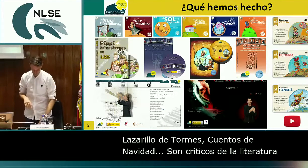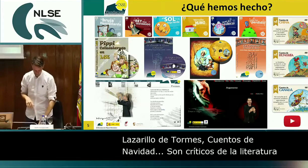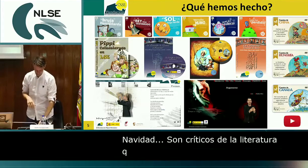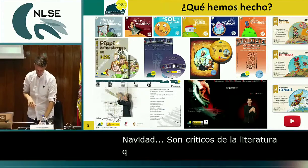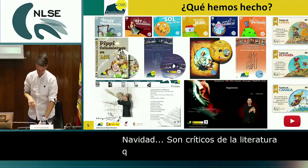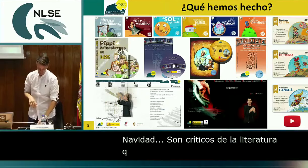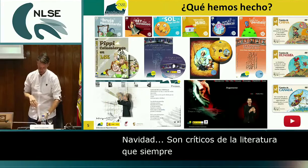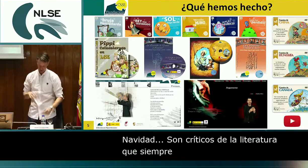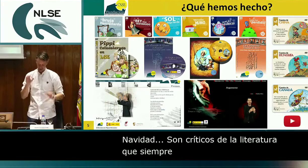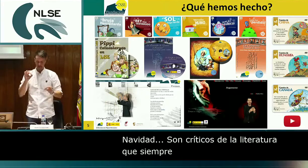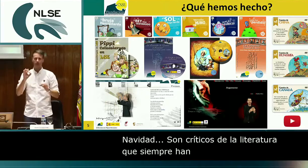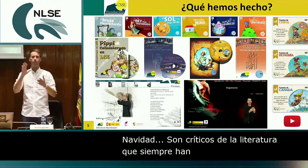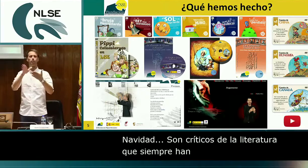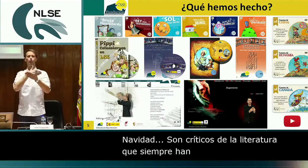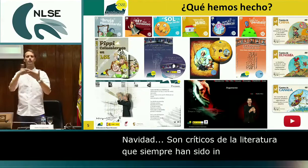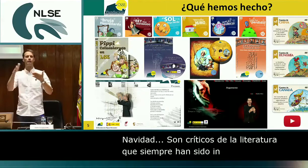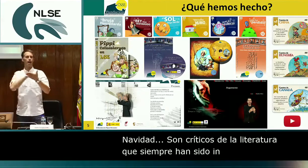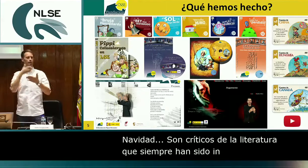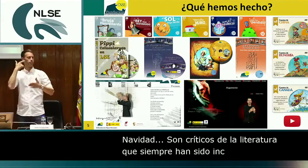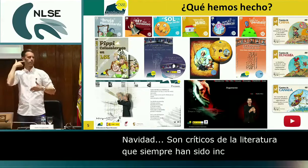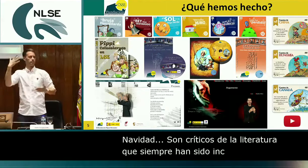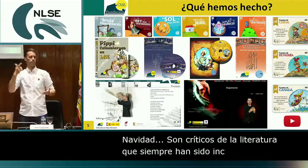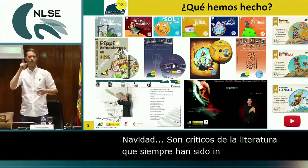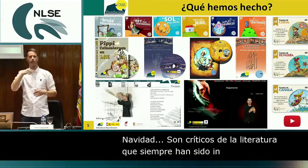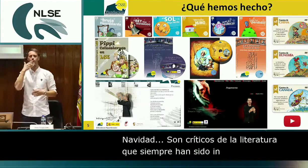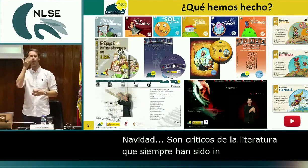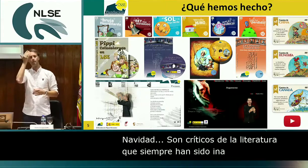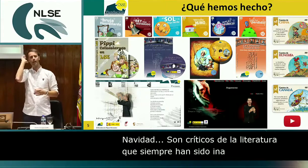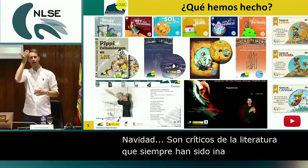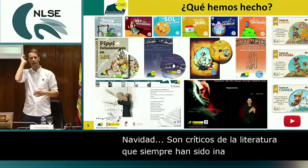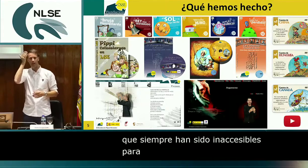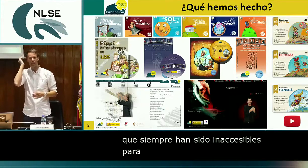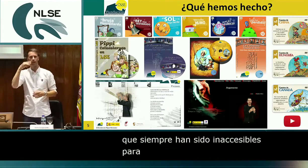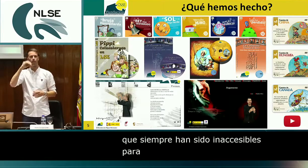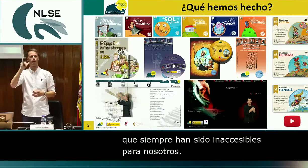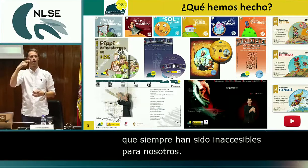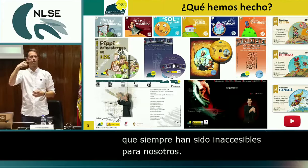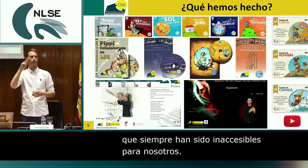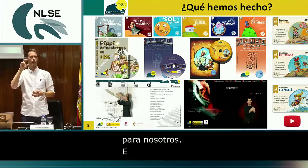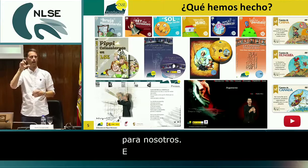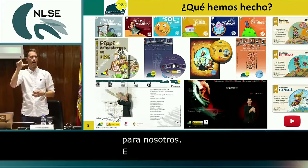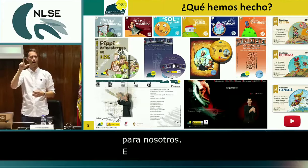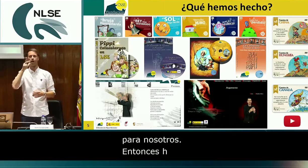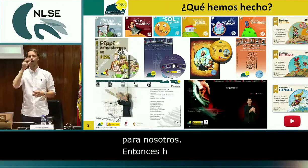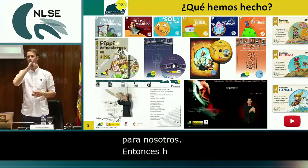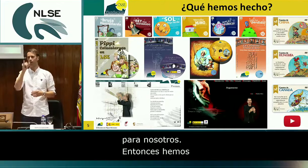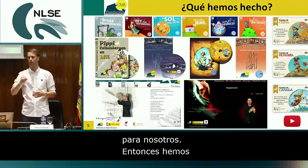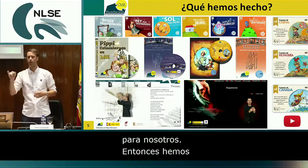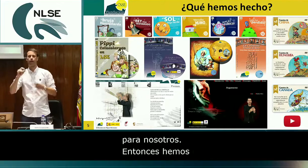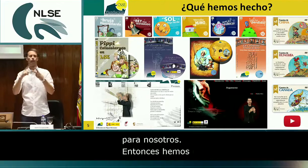hemos creado la adaptación a lengua de signos. Luego tenemos poesía, por ejemplo, de Miguel Hernández